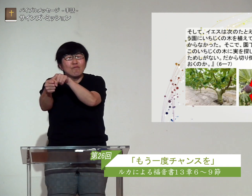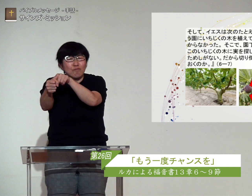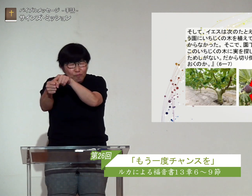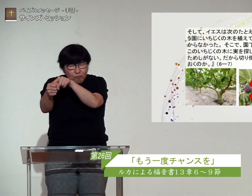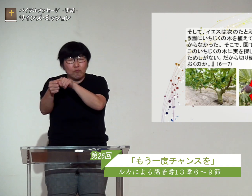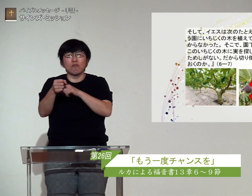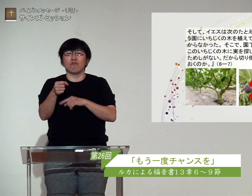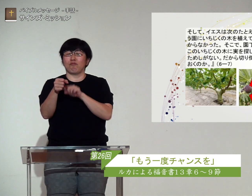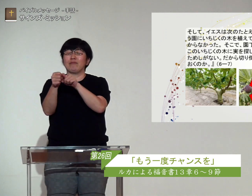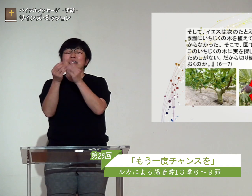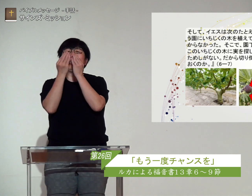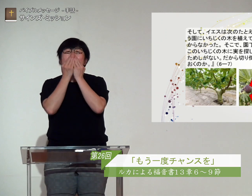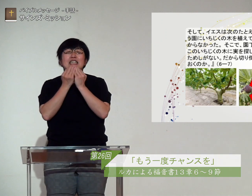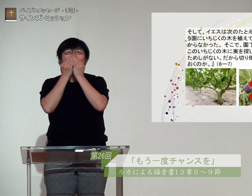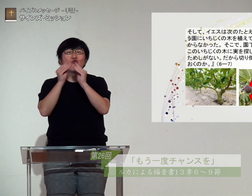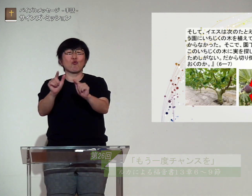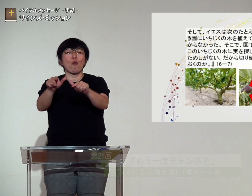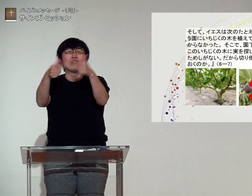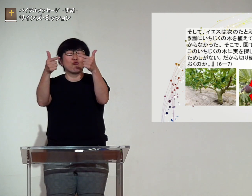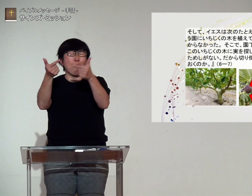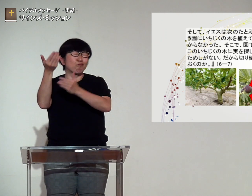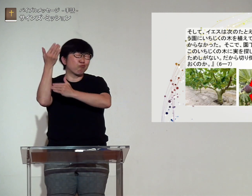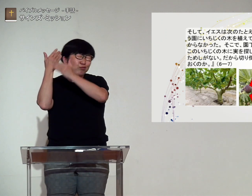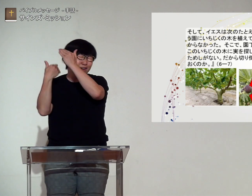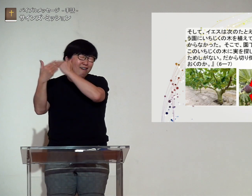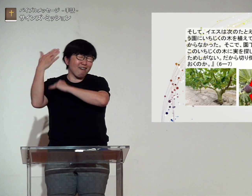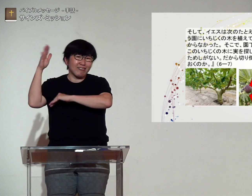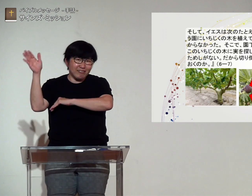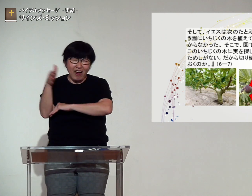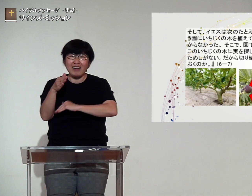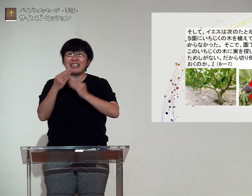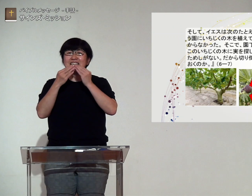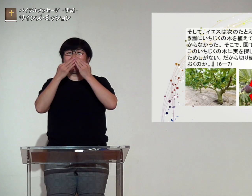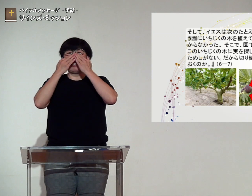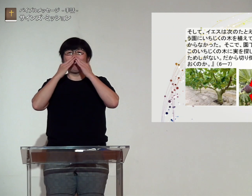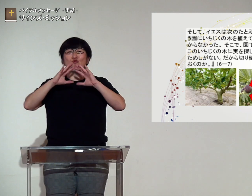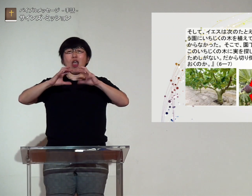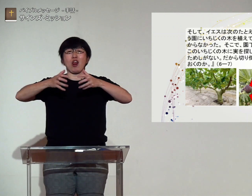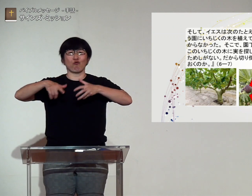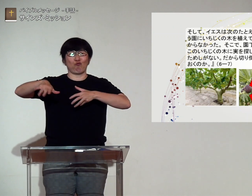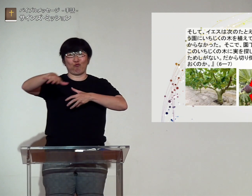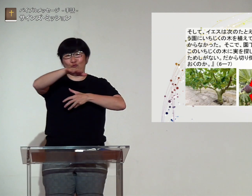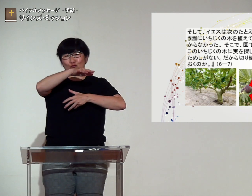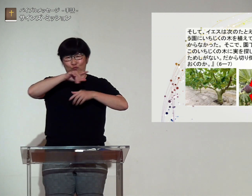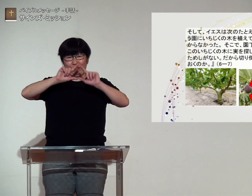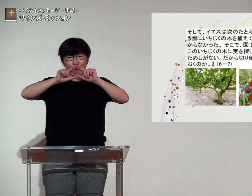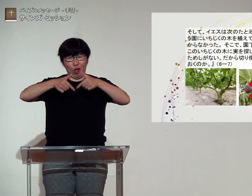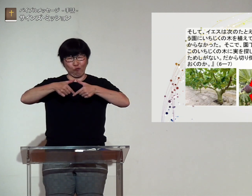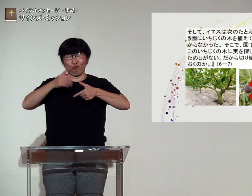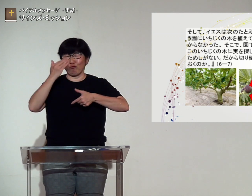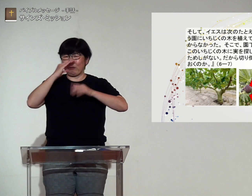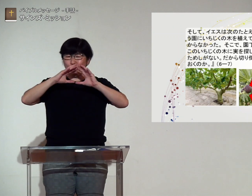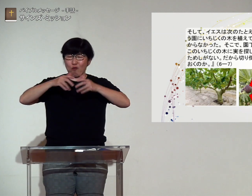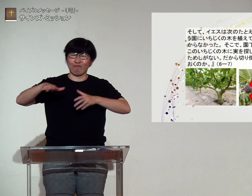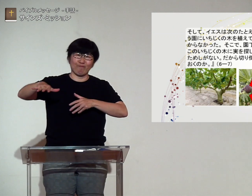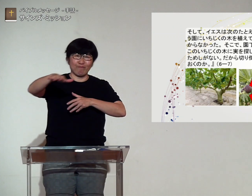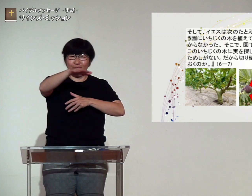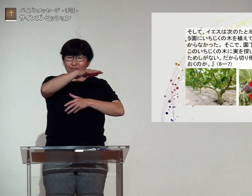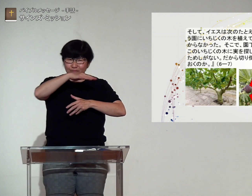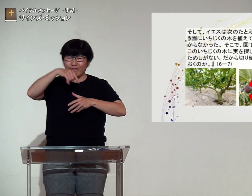ドウの木でも一本だけ一軸の木昔から一軸というのはイスラエルの国